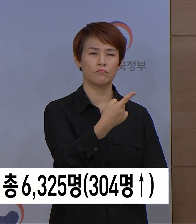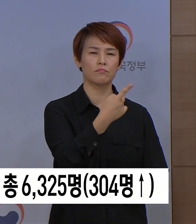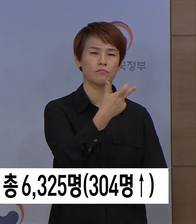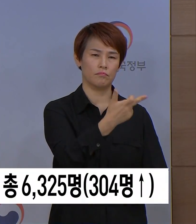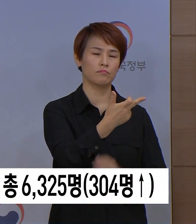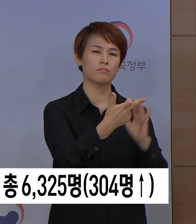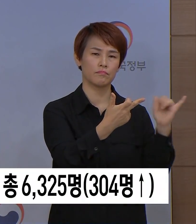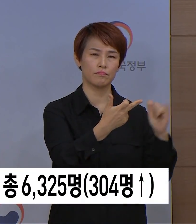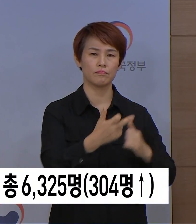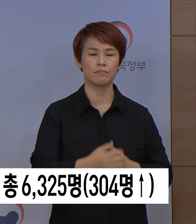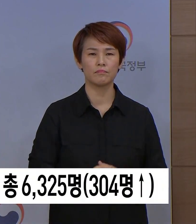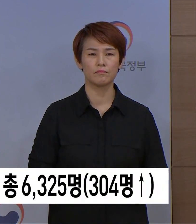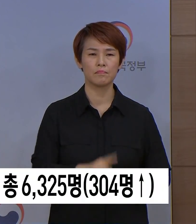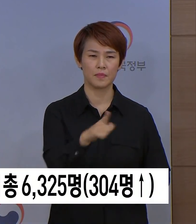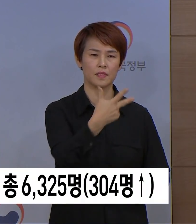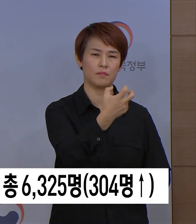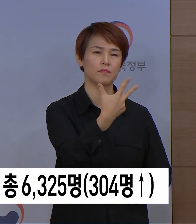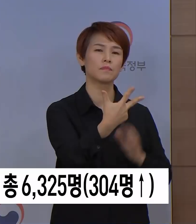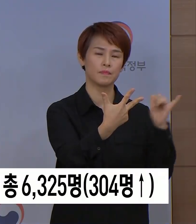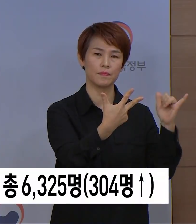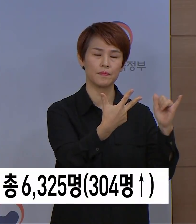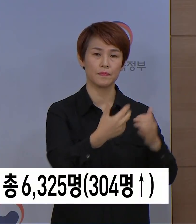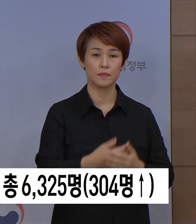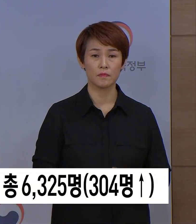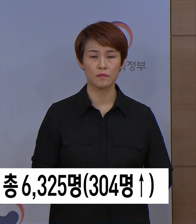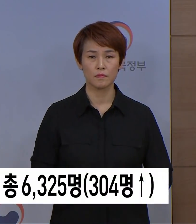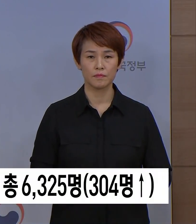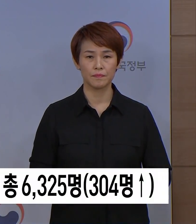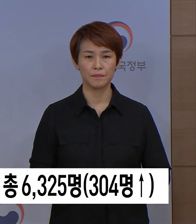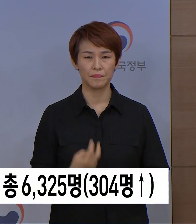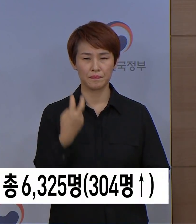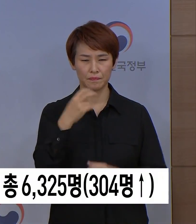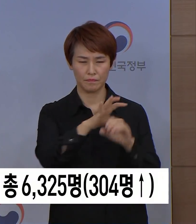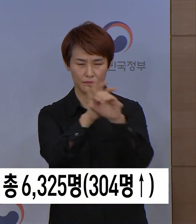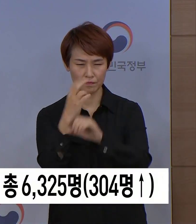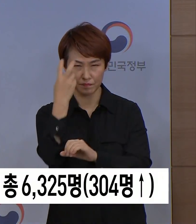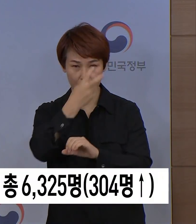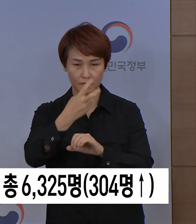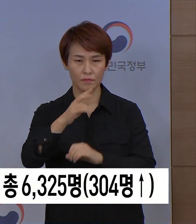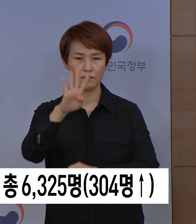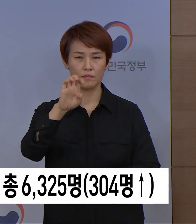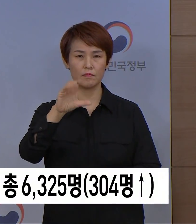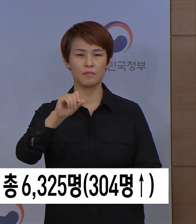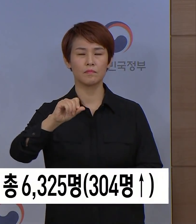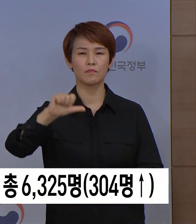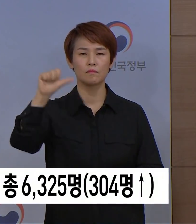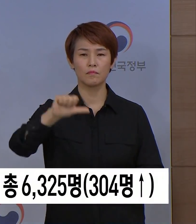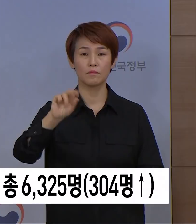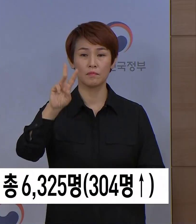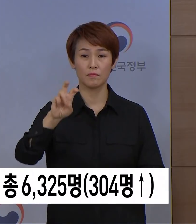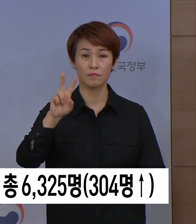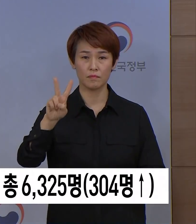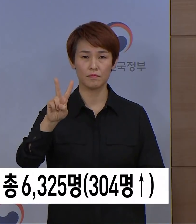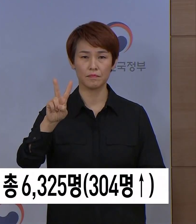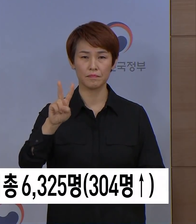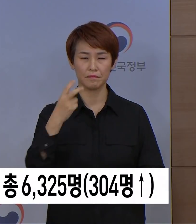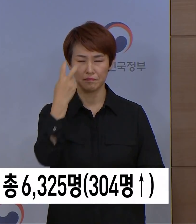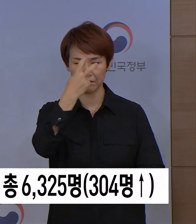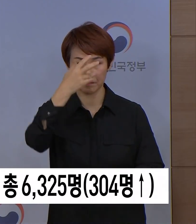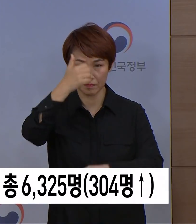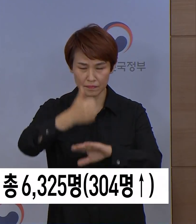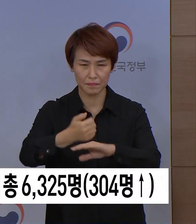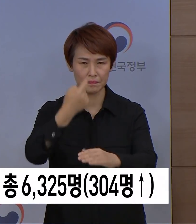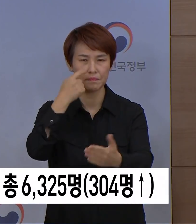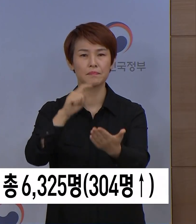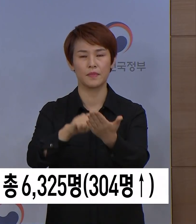이는 진단검사 총 45만 5,032건을 시행한 결과입니다.